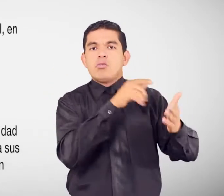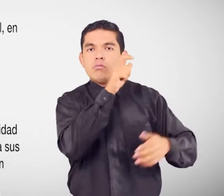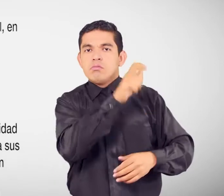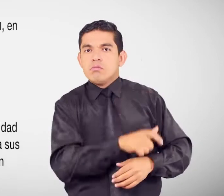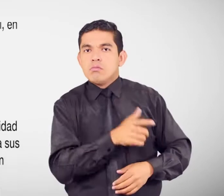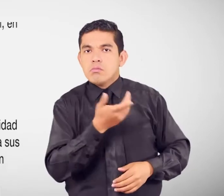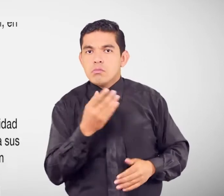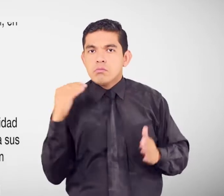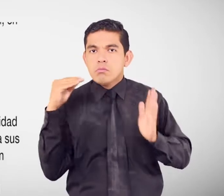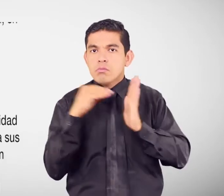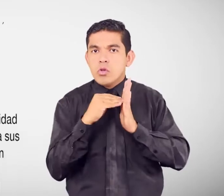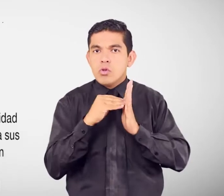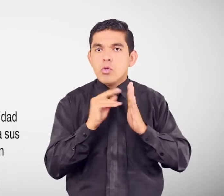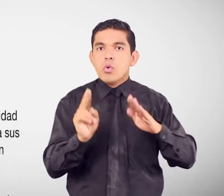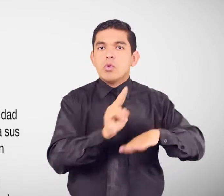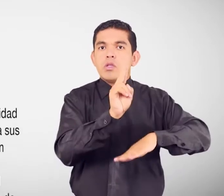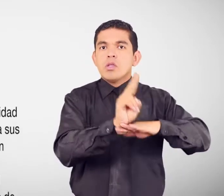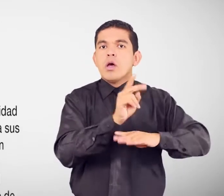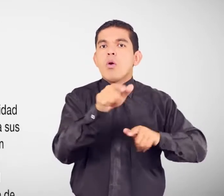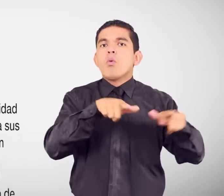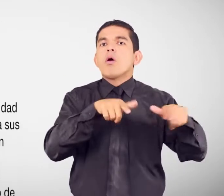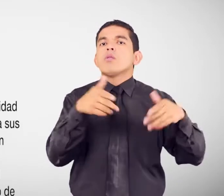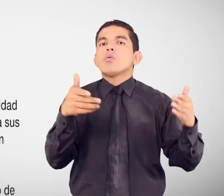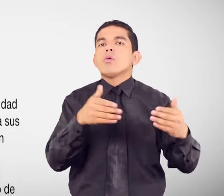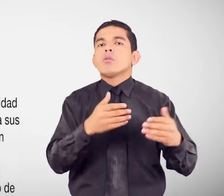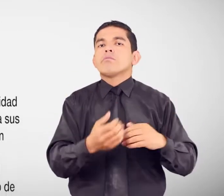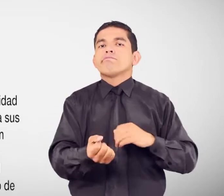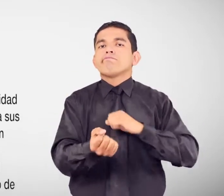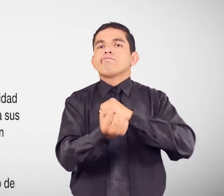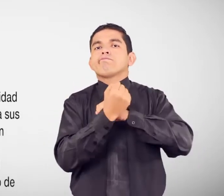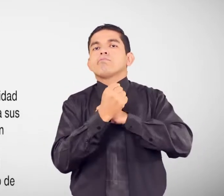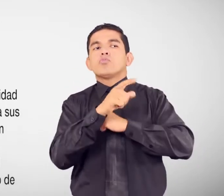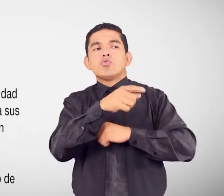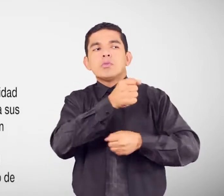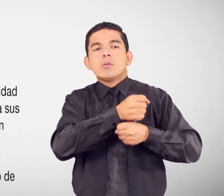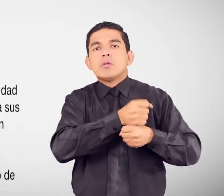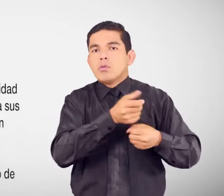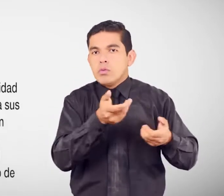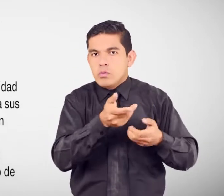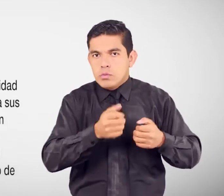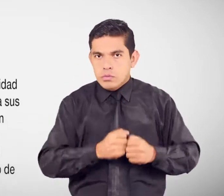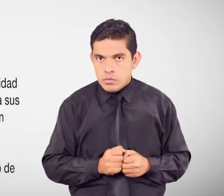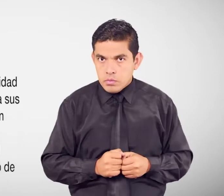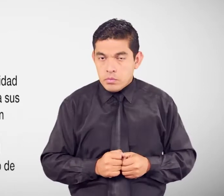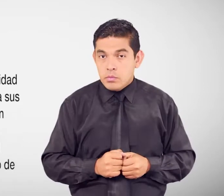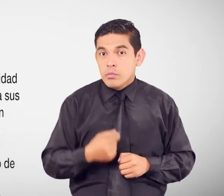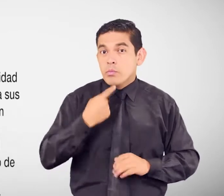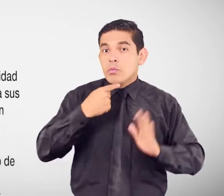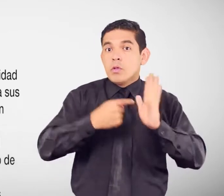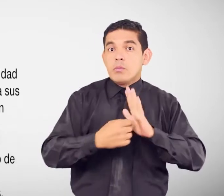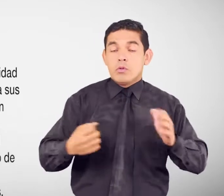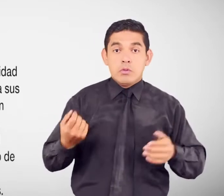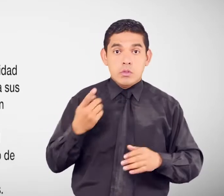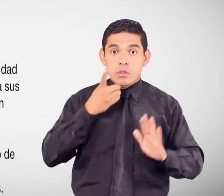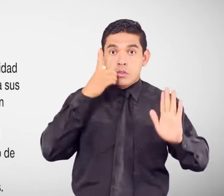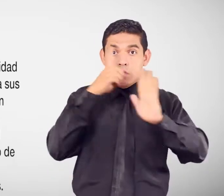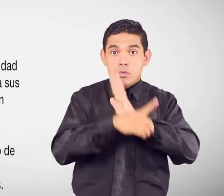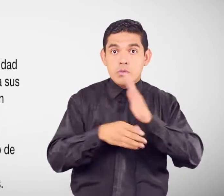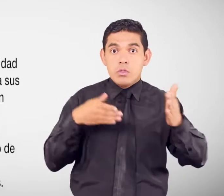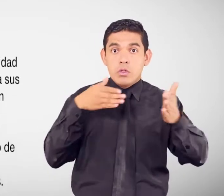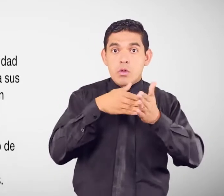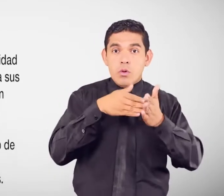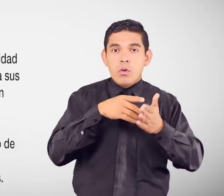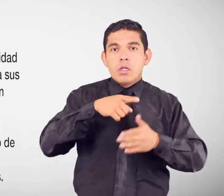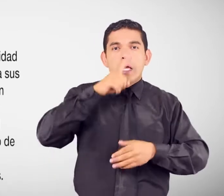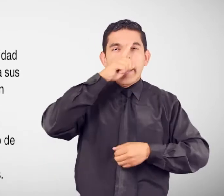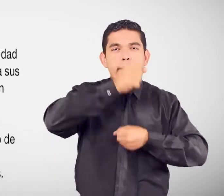indicación de la unidad o dependencia judicial en la que presta sus servicios En los casos de denuncias en contra de